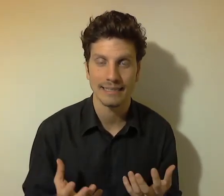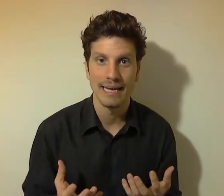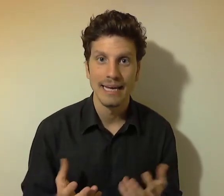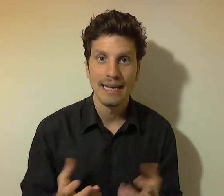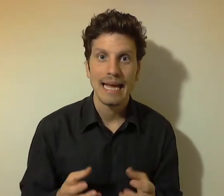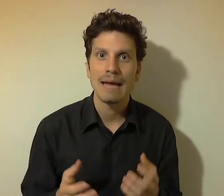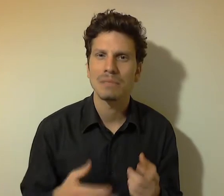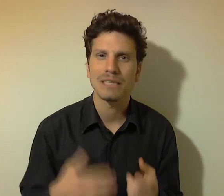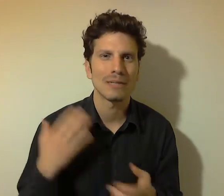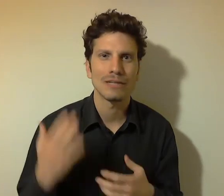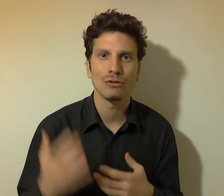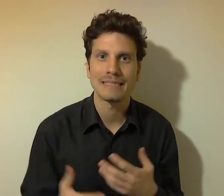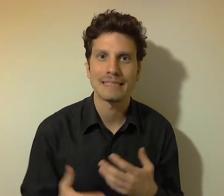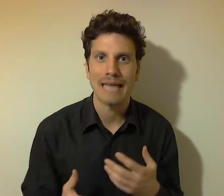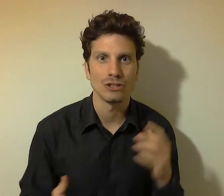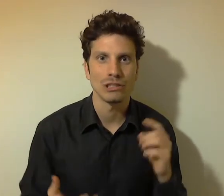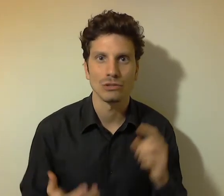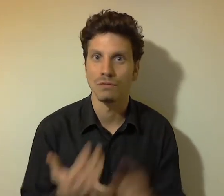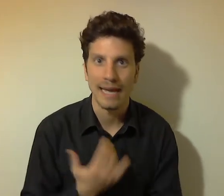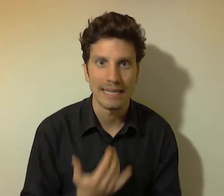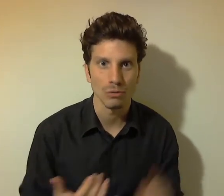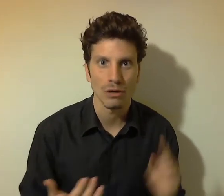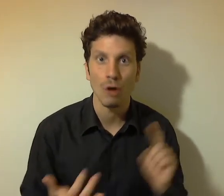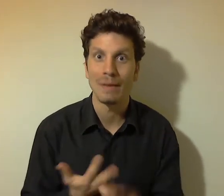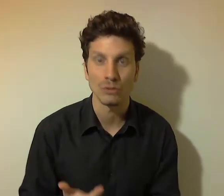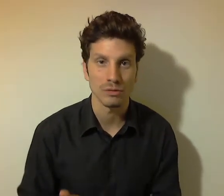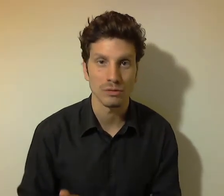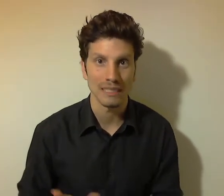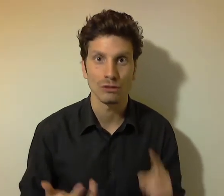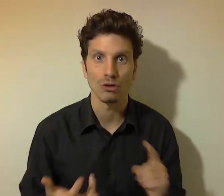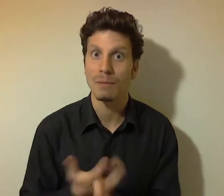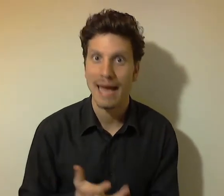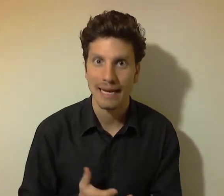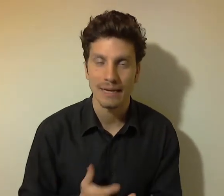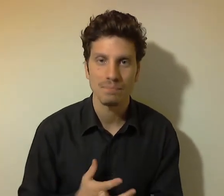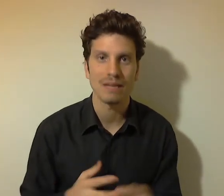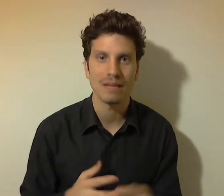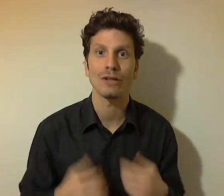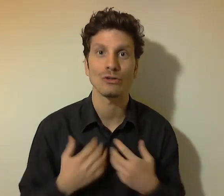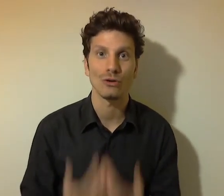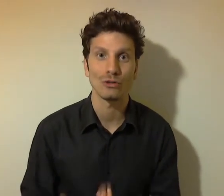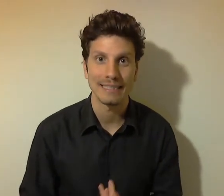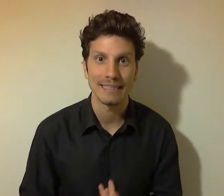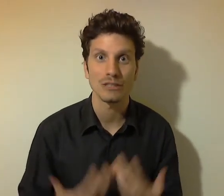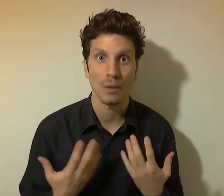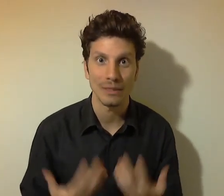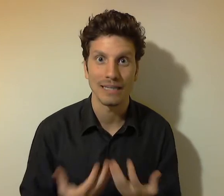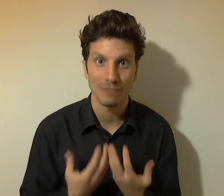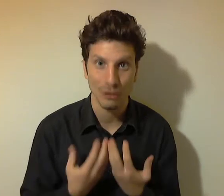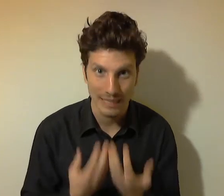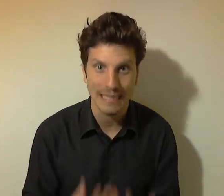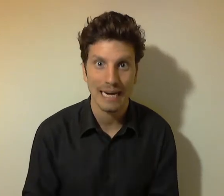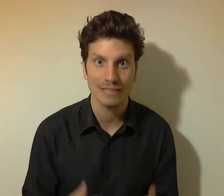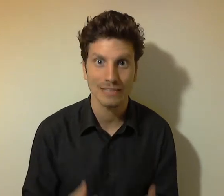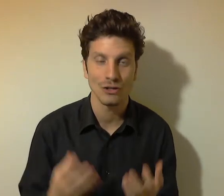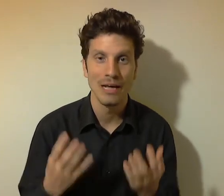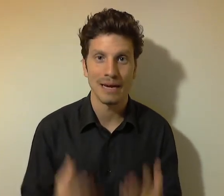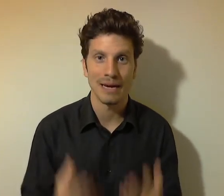e mi stanno mandando messaggi su Facebook, commenti sul sito, email, davvero sono contentissimo e quindi davvero mi ringrazio per la